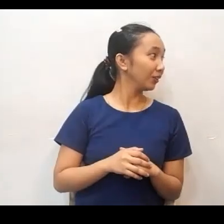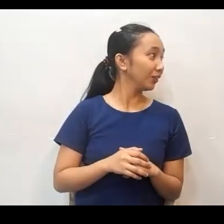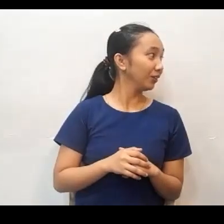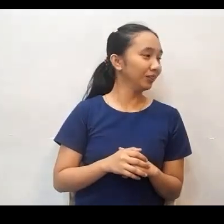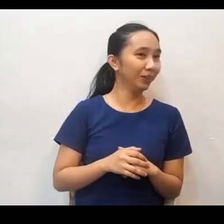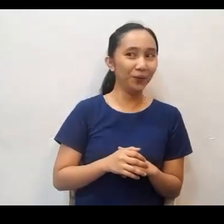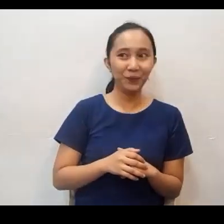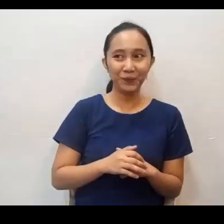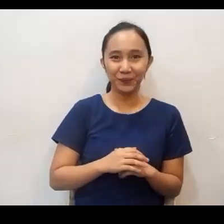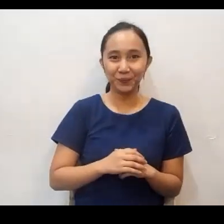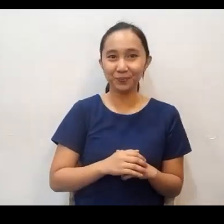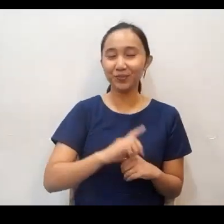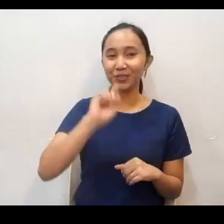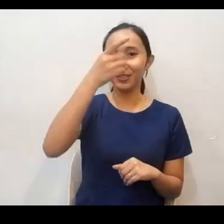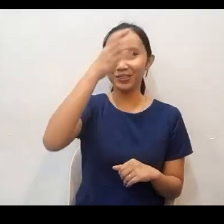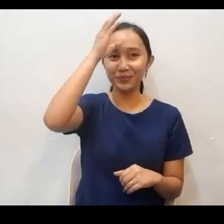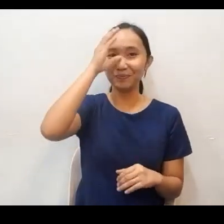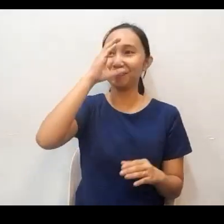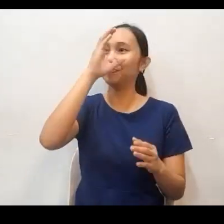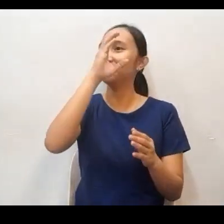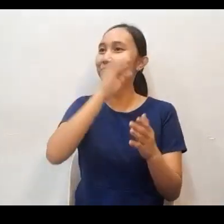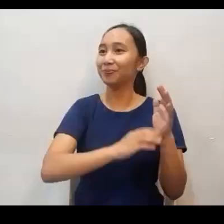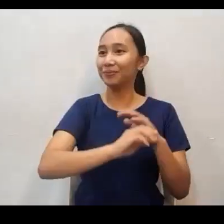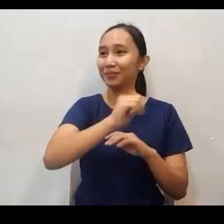10 verse 31 verse